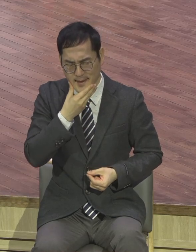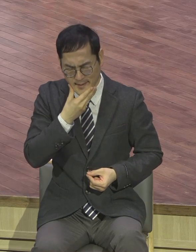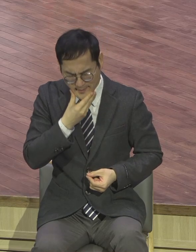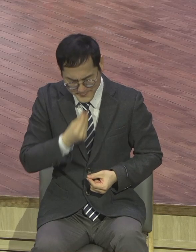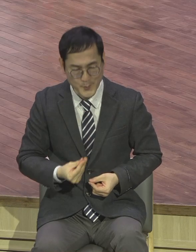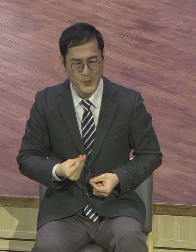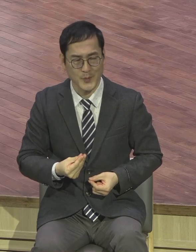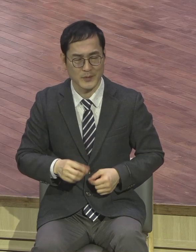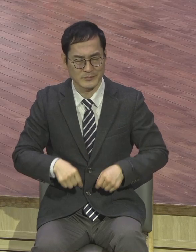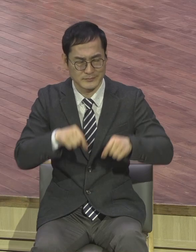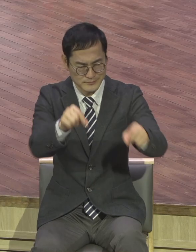지금